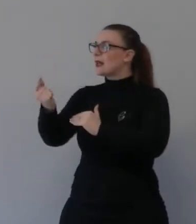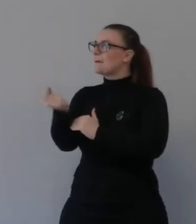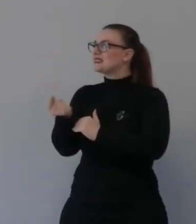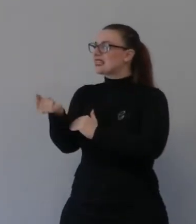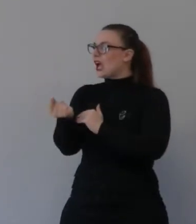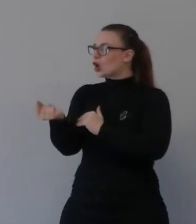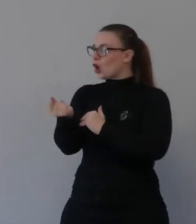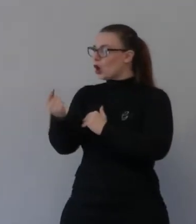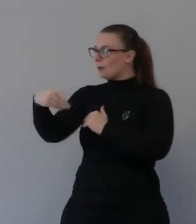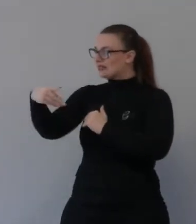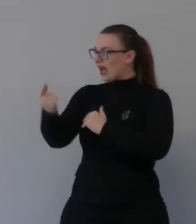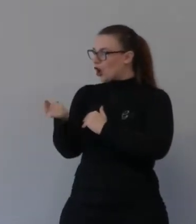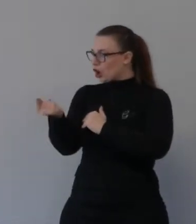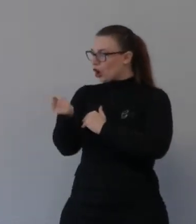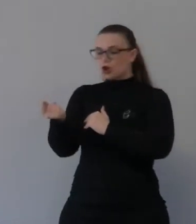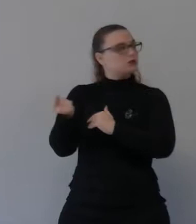guardate quanto è fello